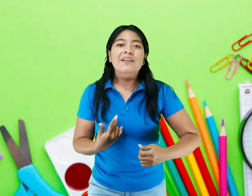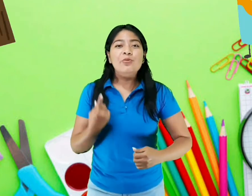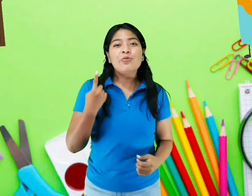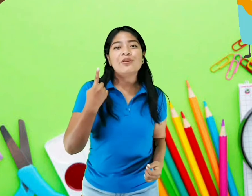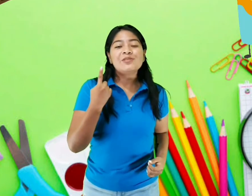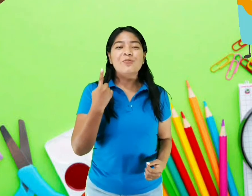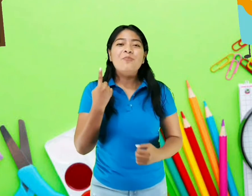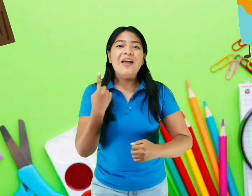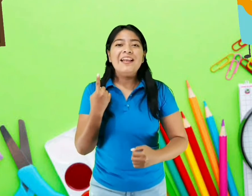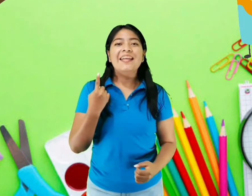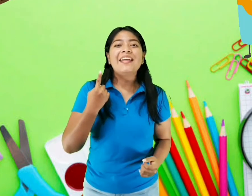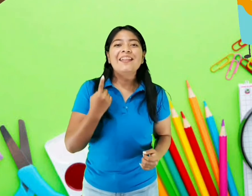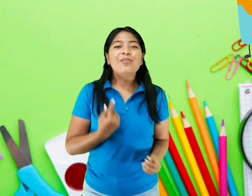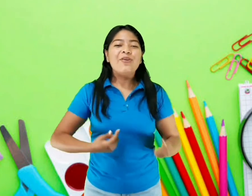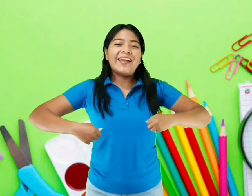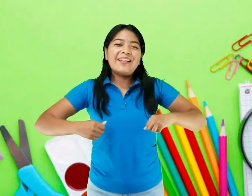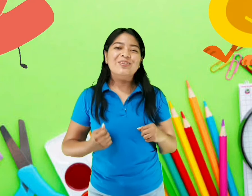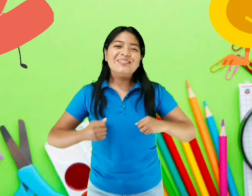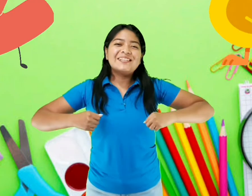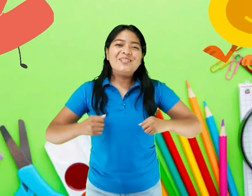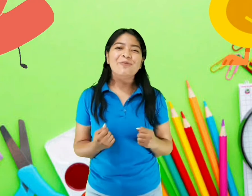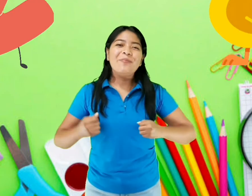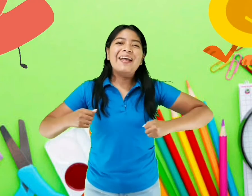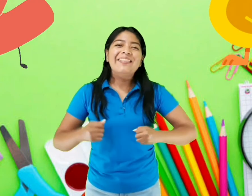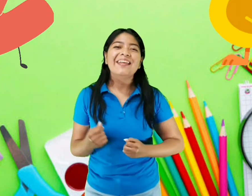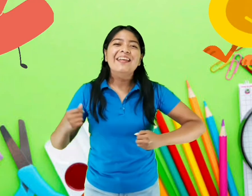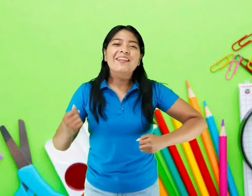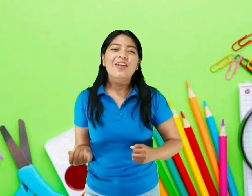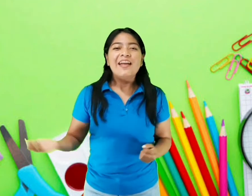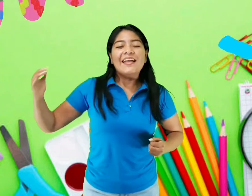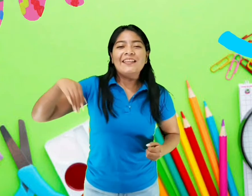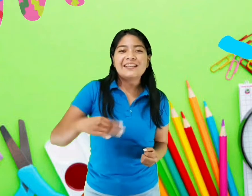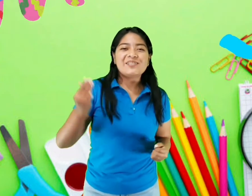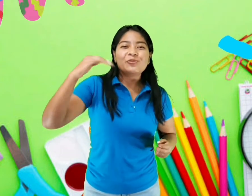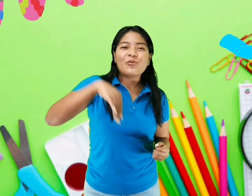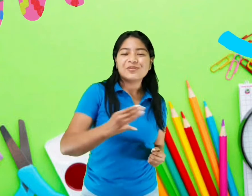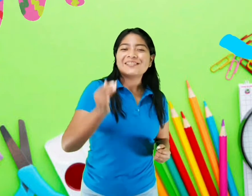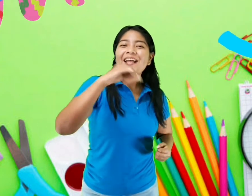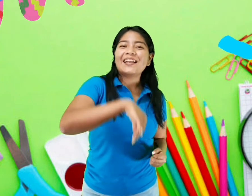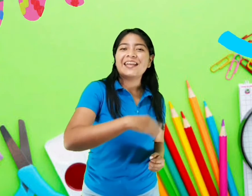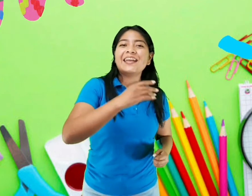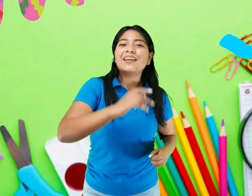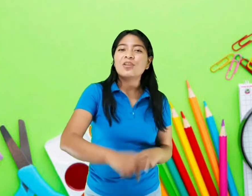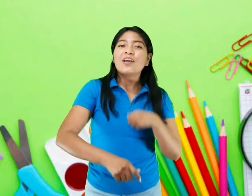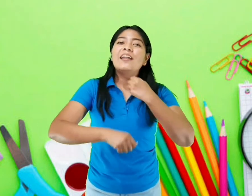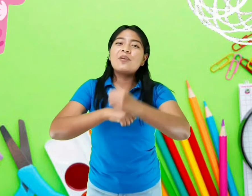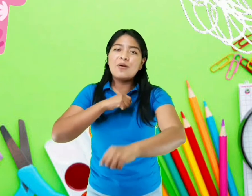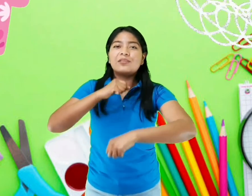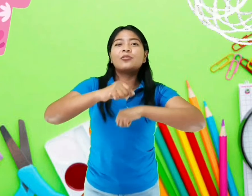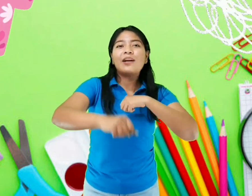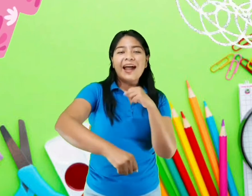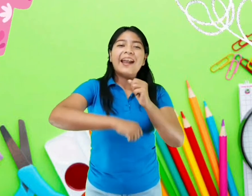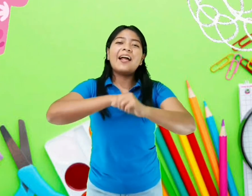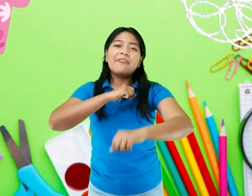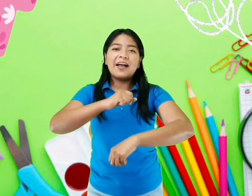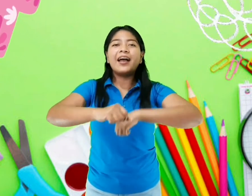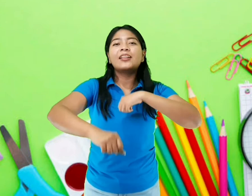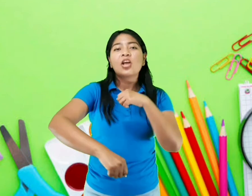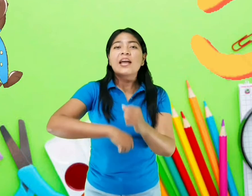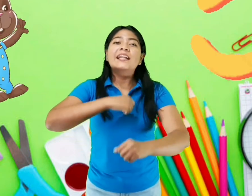uno es un palito, el dos es un patito, el tres un gusanito, el cuatro un garabato. El